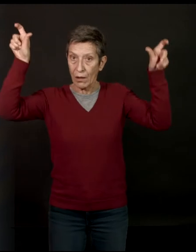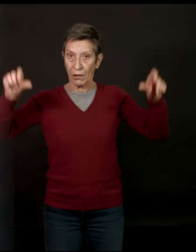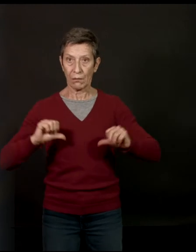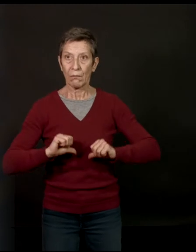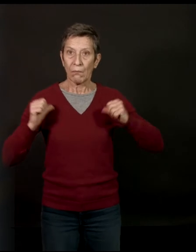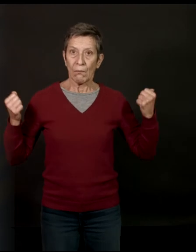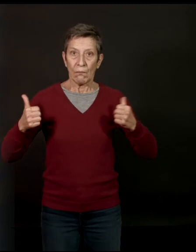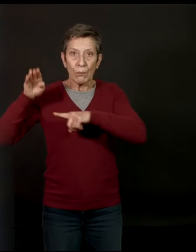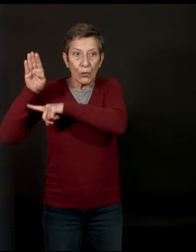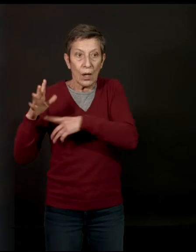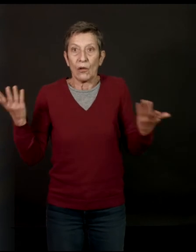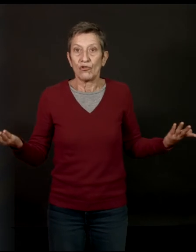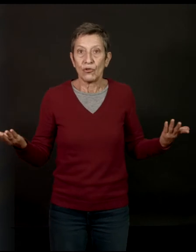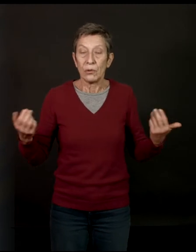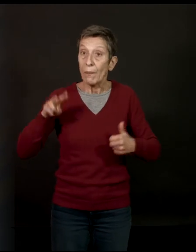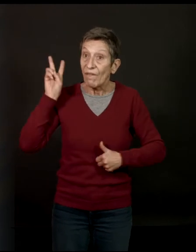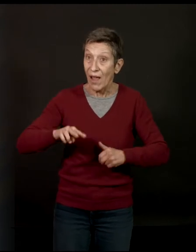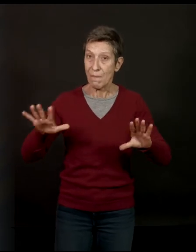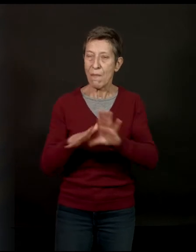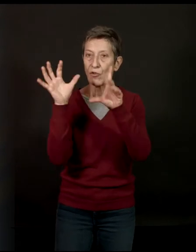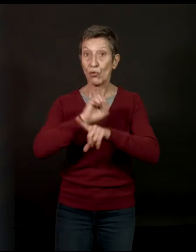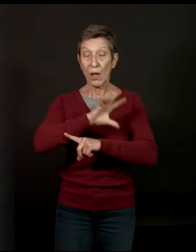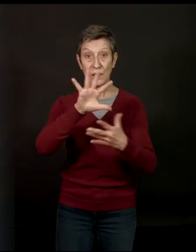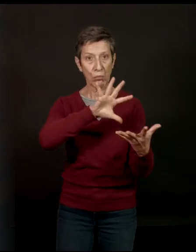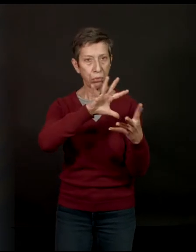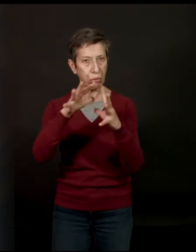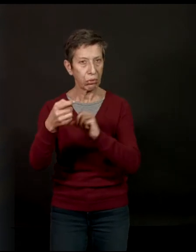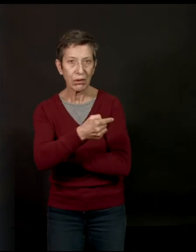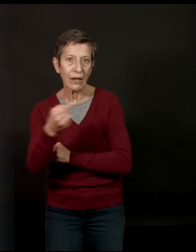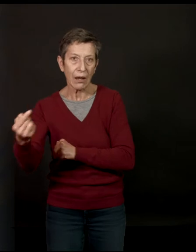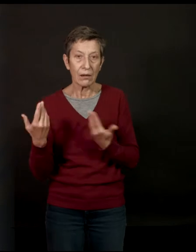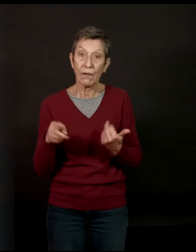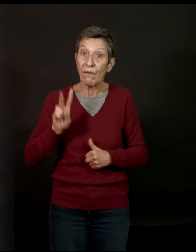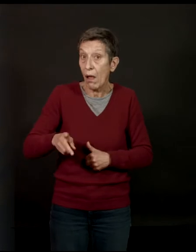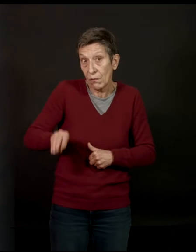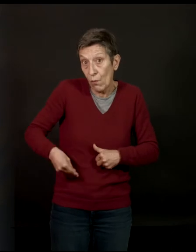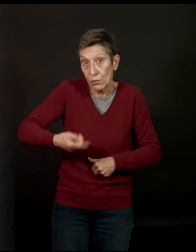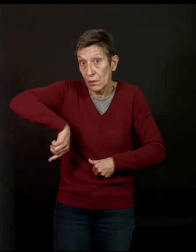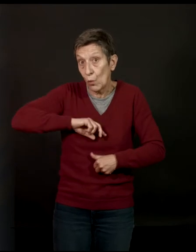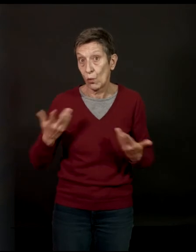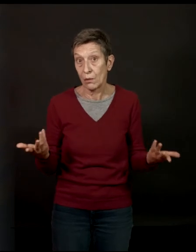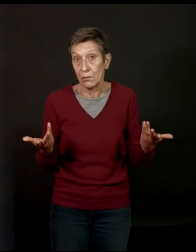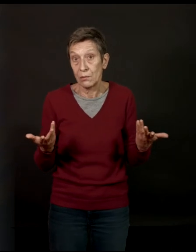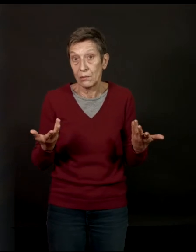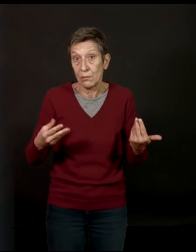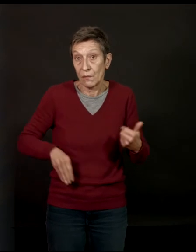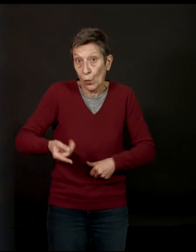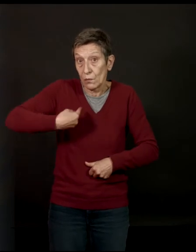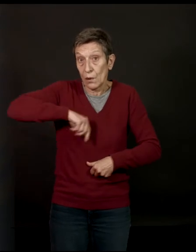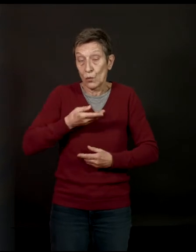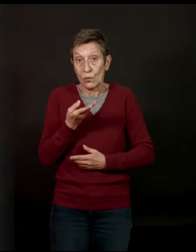une dégradation de l'image du journaliste, dégradation dans laquelle nous sommes pour partie coupables comme journalistes. C'est-à-dire qu'on n'a